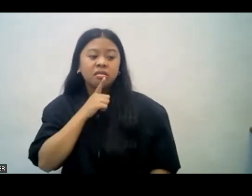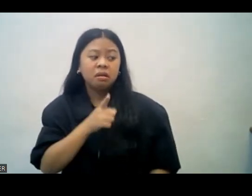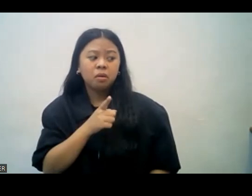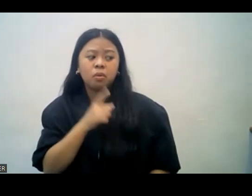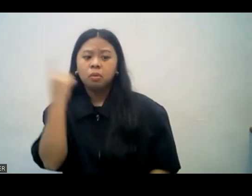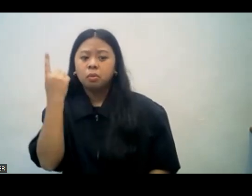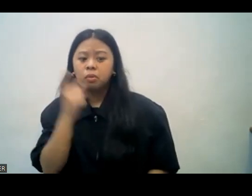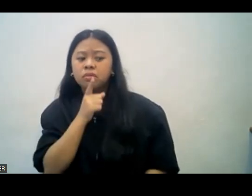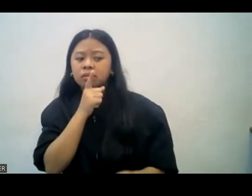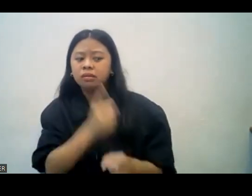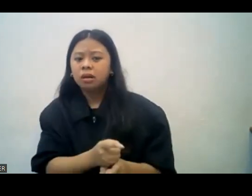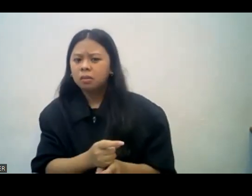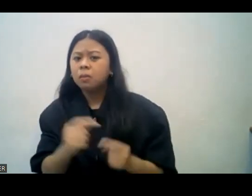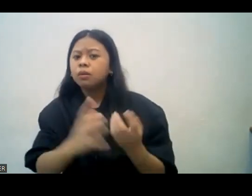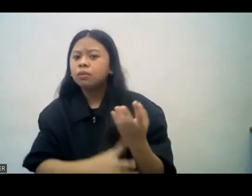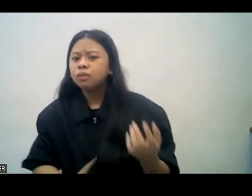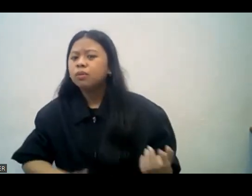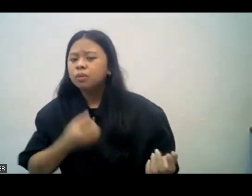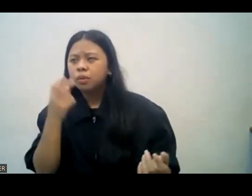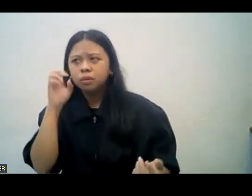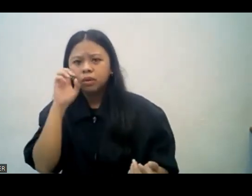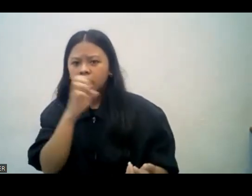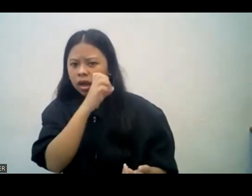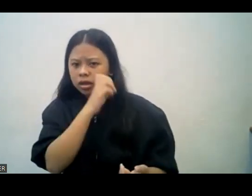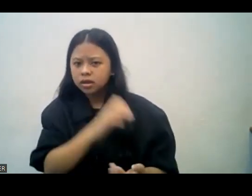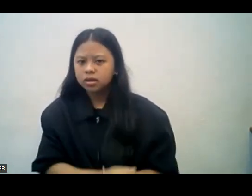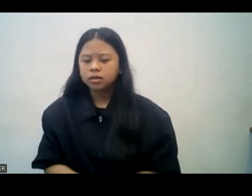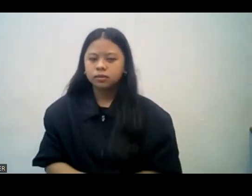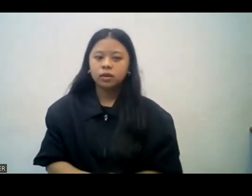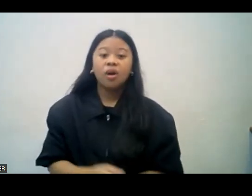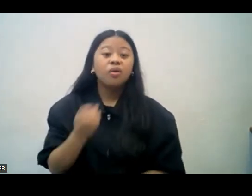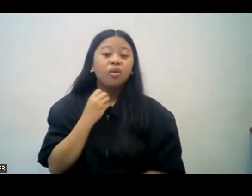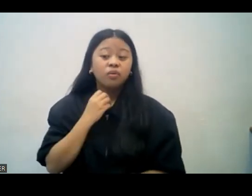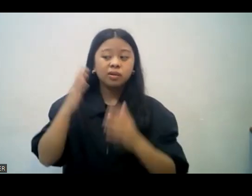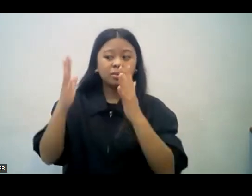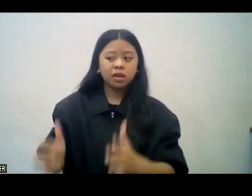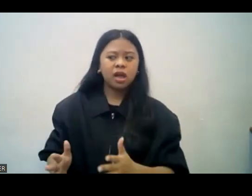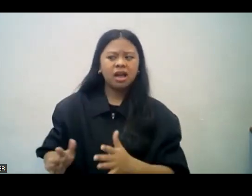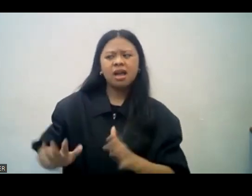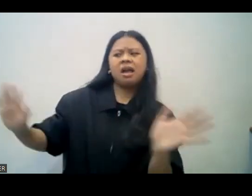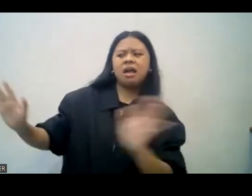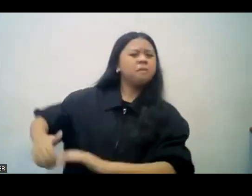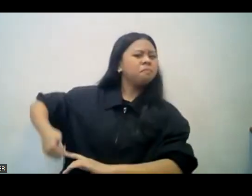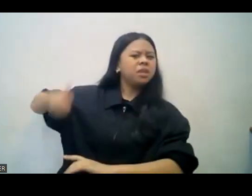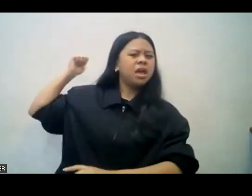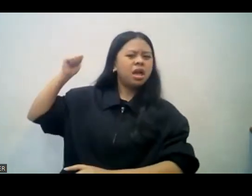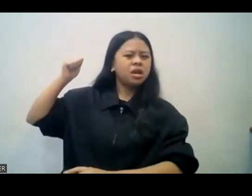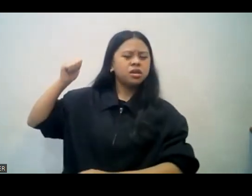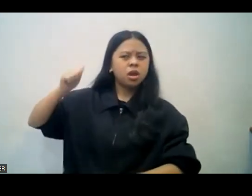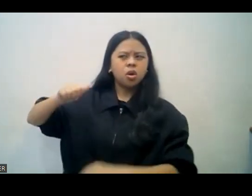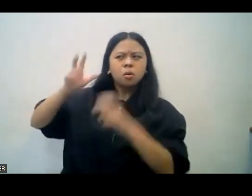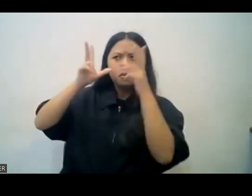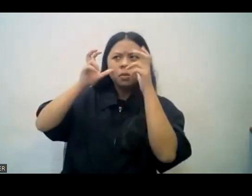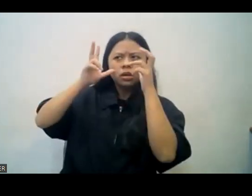hangal sa sarili niyang paningin ay wasto. So, foolish men don't want to listen to someone's advice. Kaya yung mga